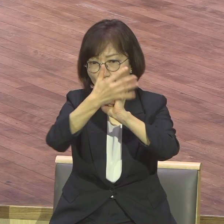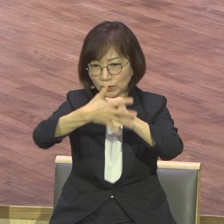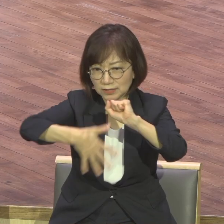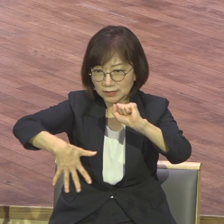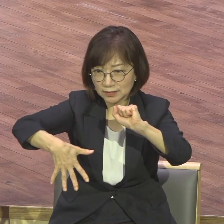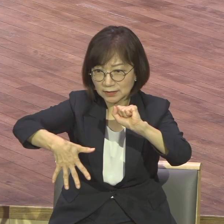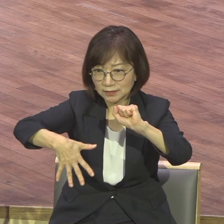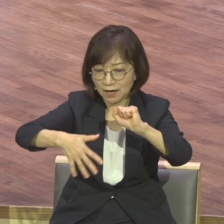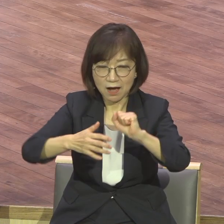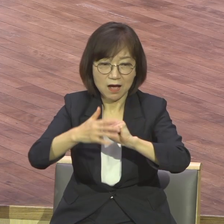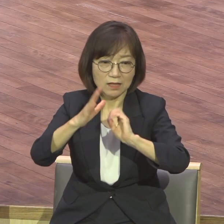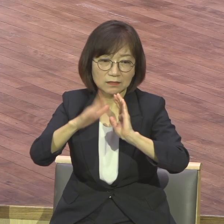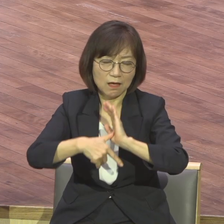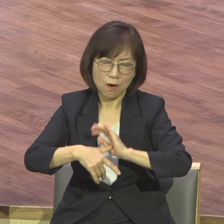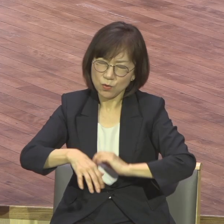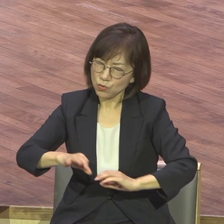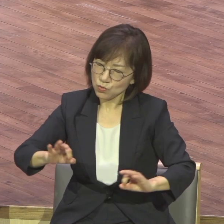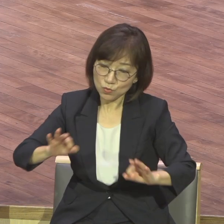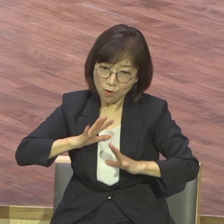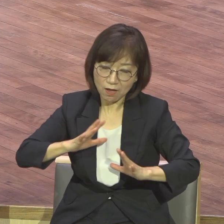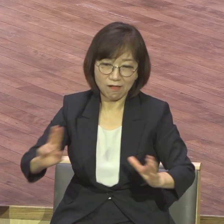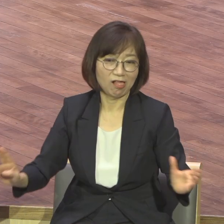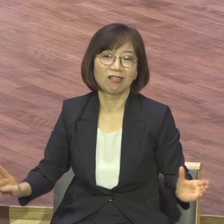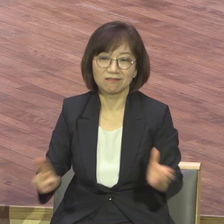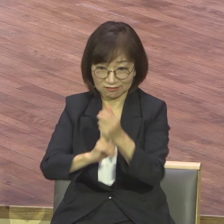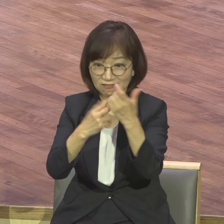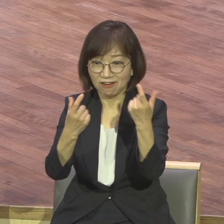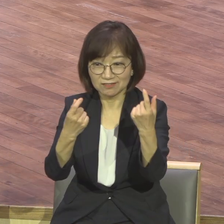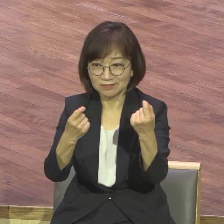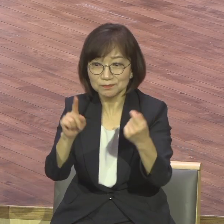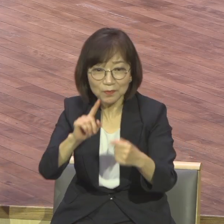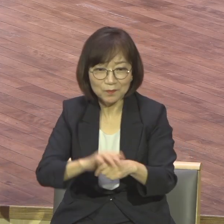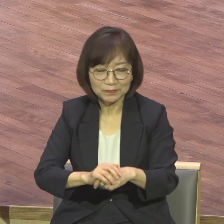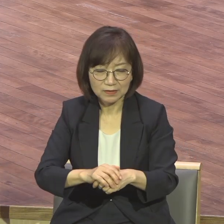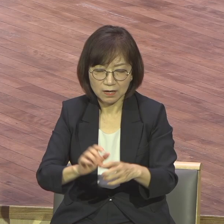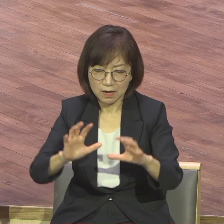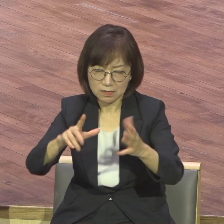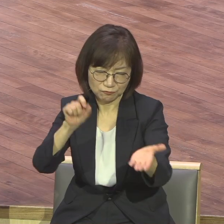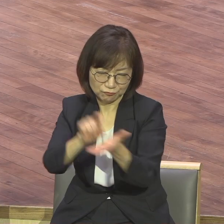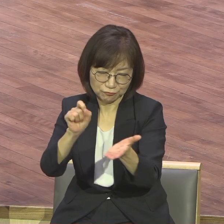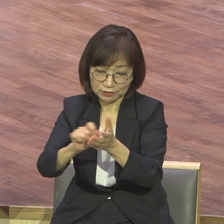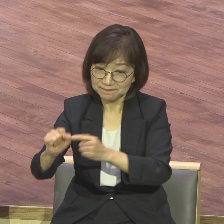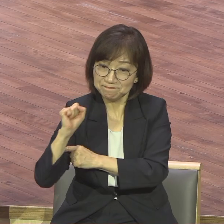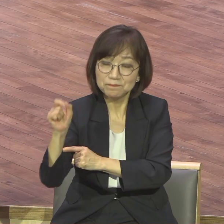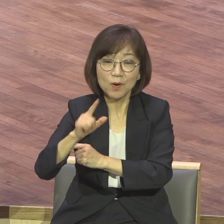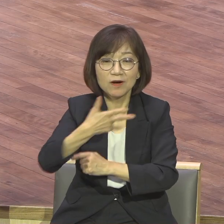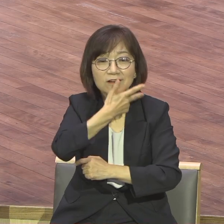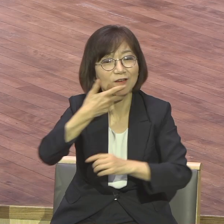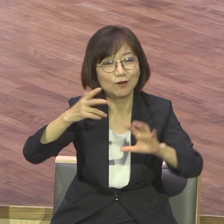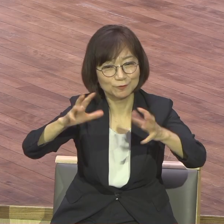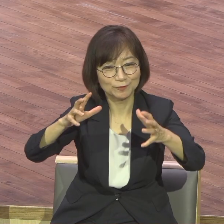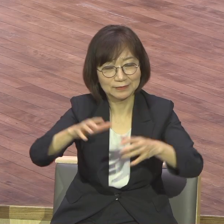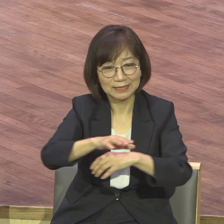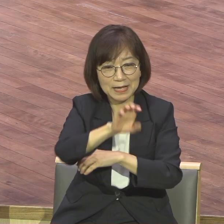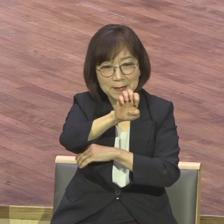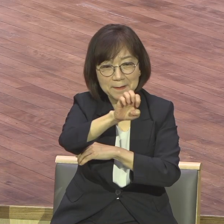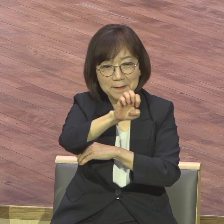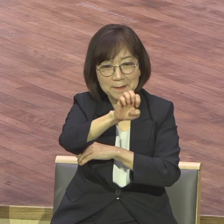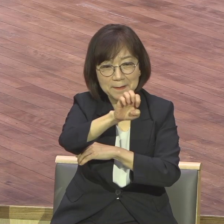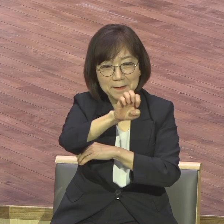장식하는 놀라운 일이 있었지요 세계축구 하면 영국 프레미어 리그의